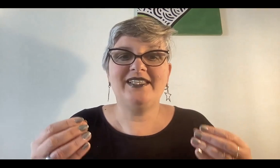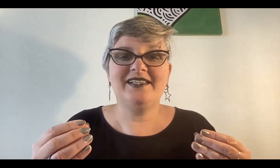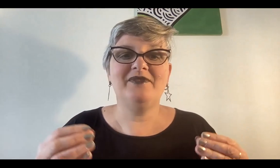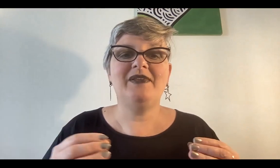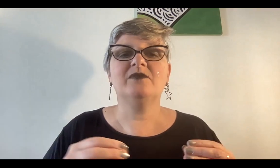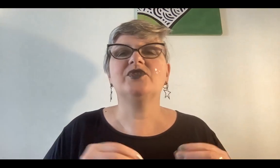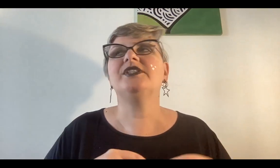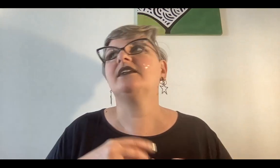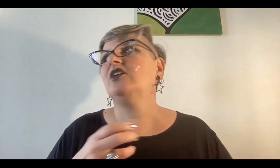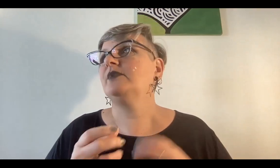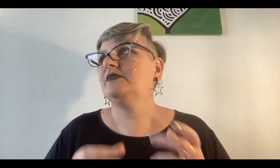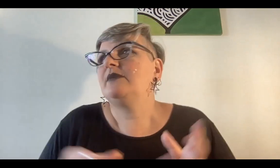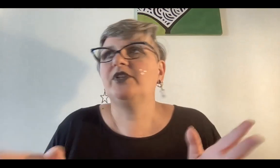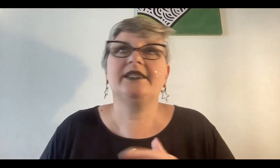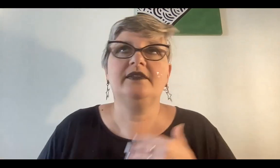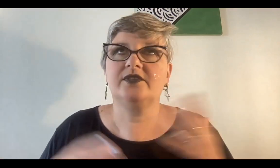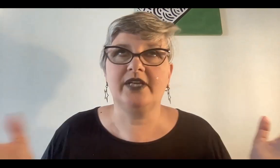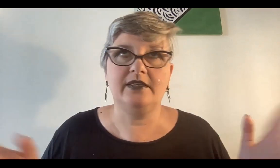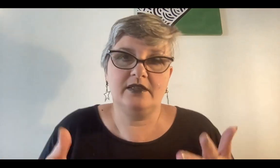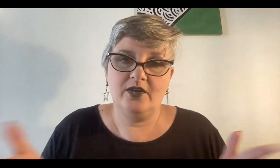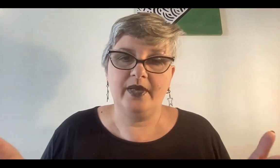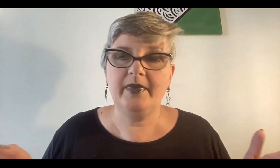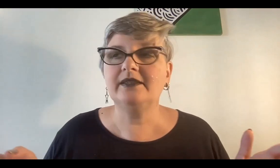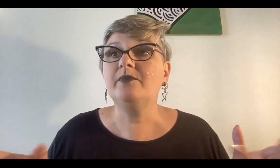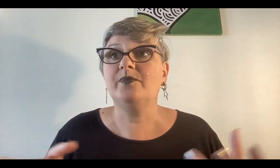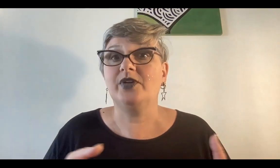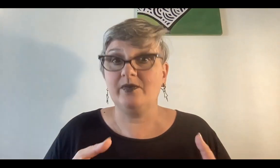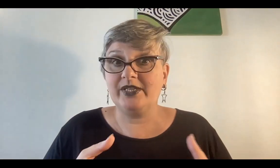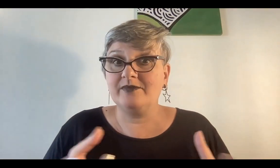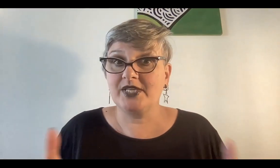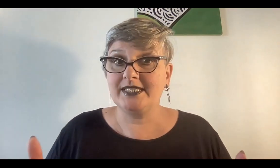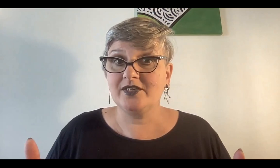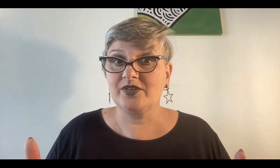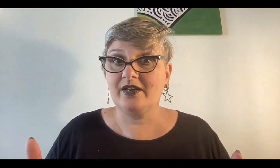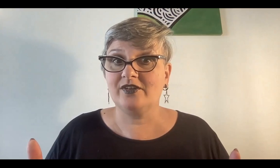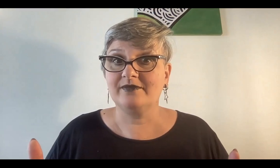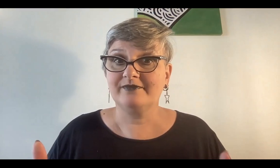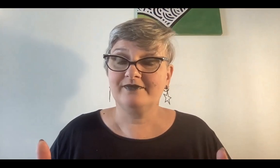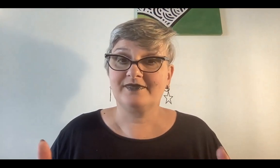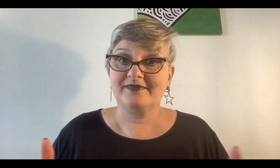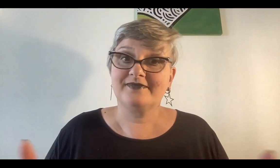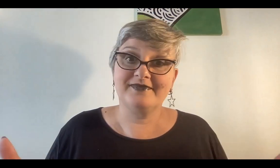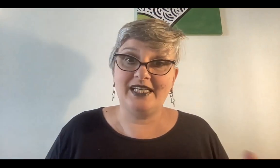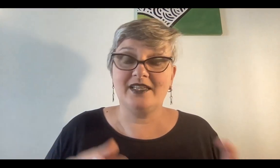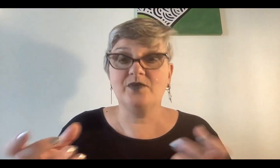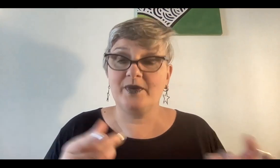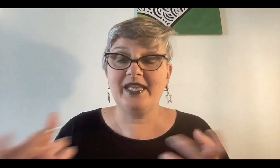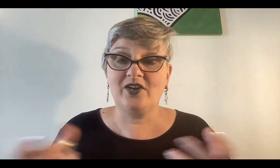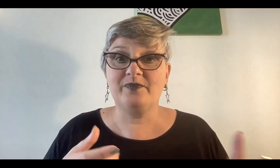que dice la Biblia, que muchos dicen, no, hicimos desastres, ok, sí, obviamente, porque estamos en ensayo y error, ensayo, prueba y error,